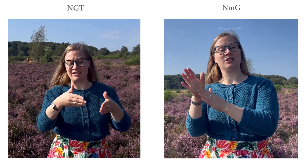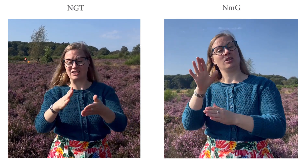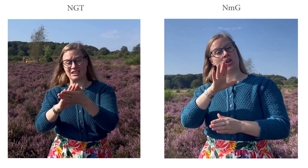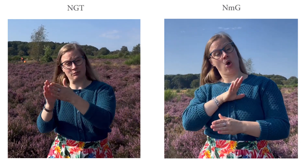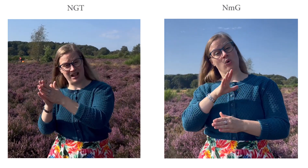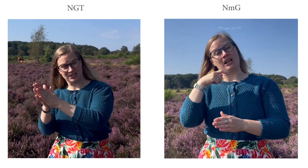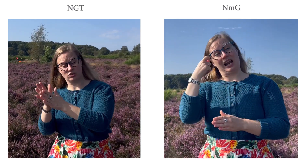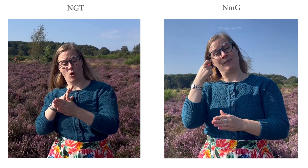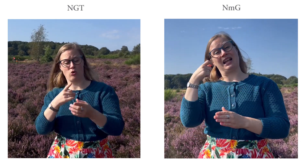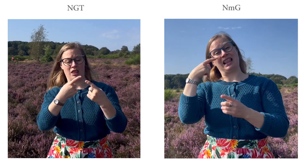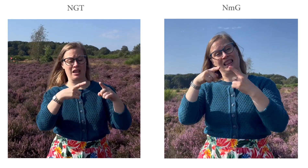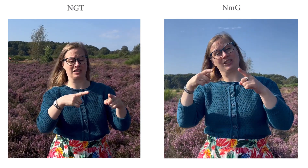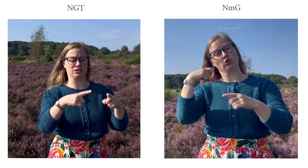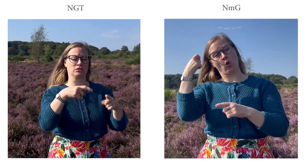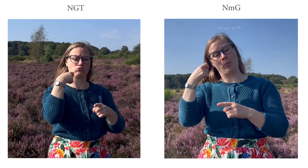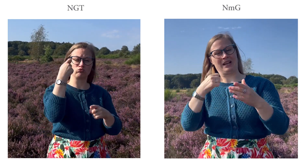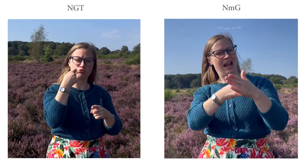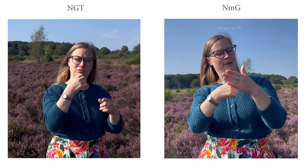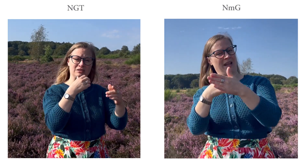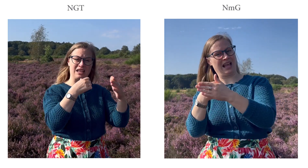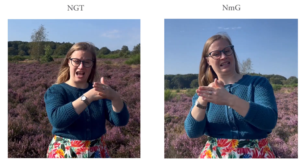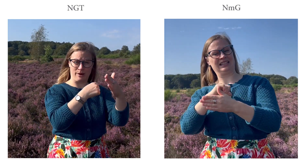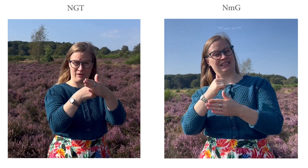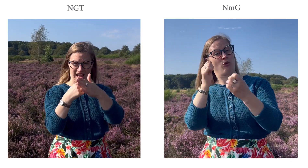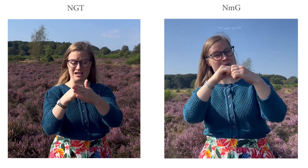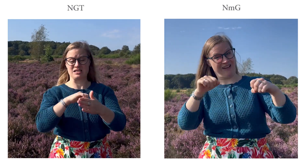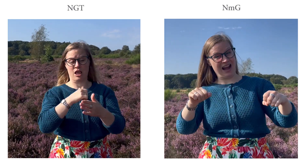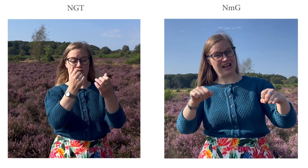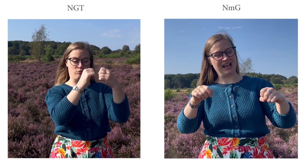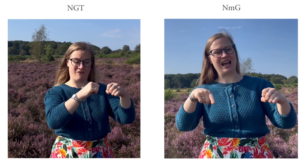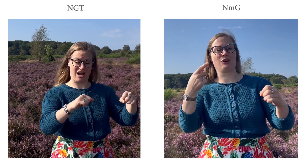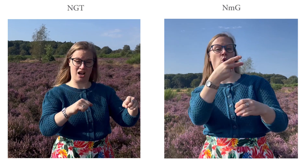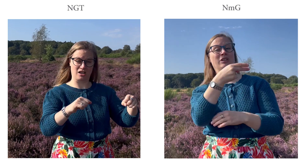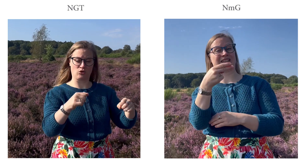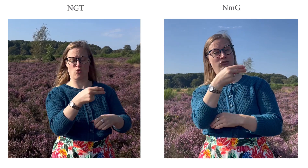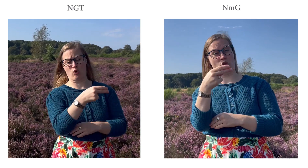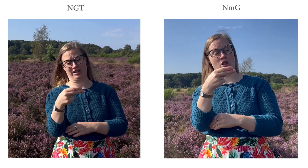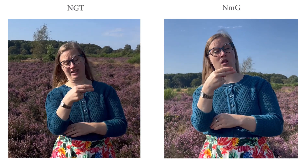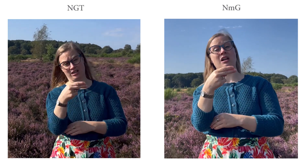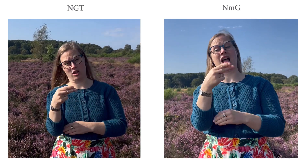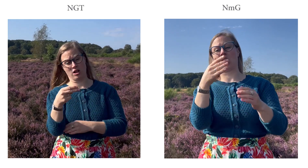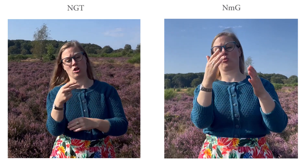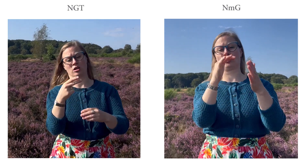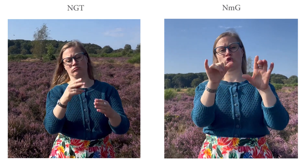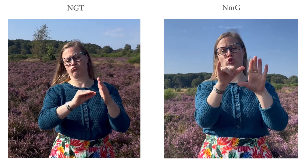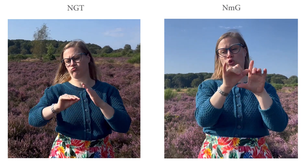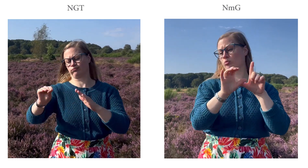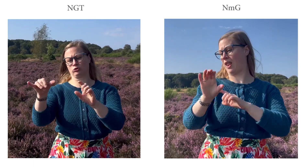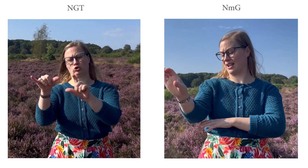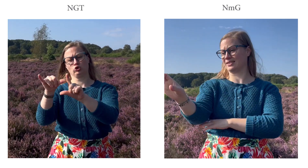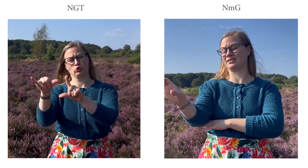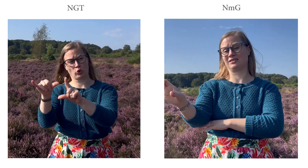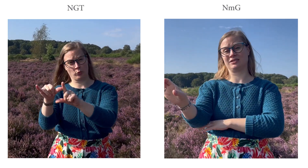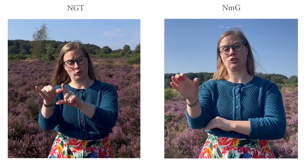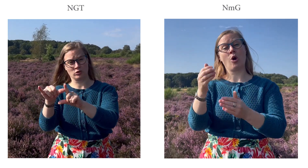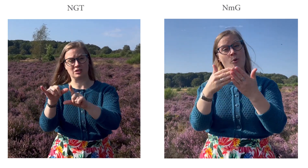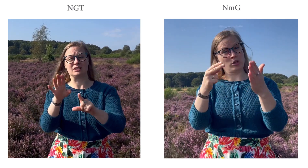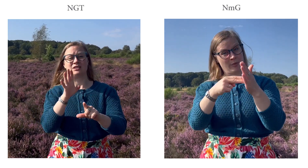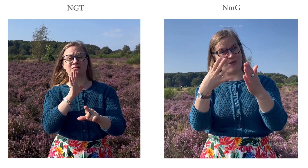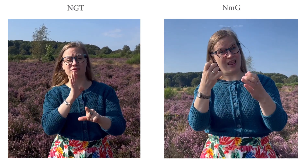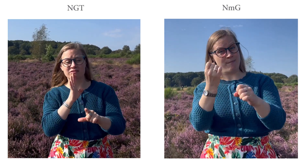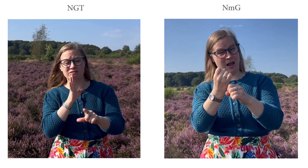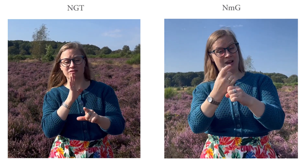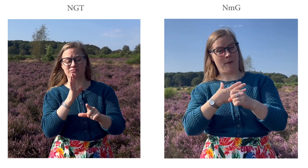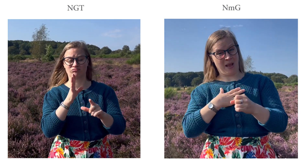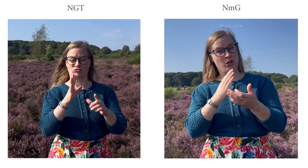Ook neem ik liedjes op in NMG, die ik zelf bewerk en ondertitel en op YouTube plaats. Mocht je gebruik willen